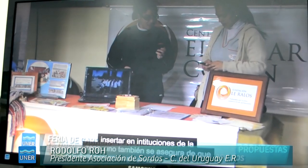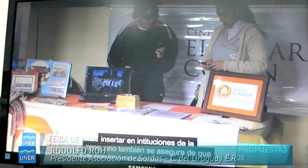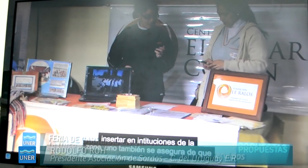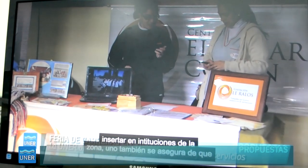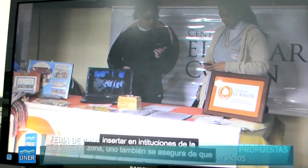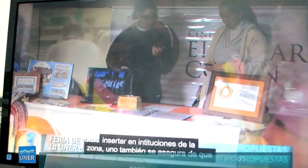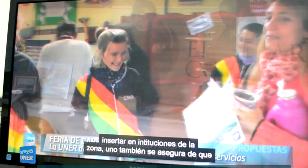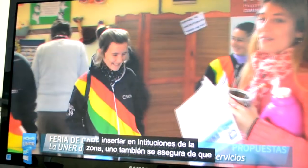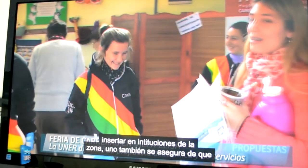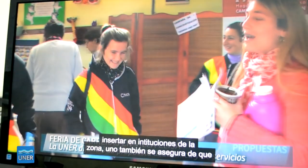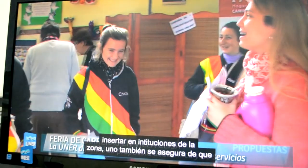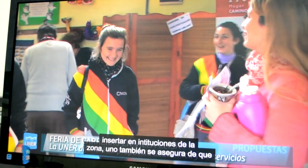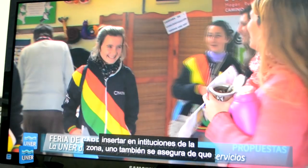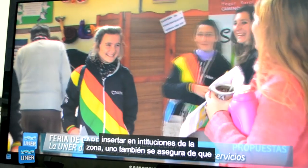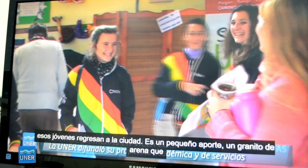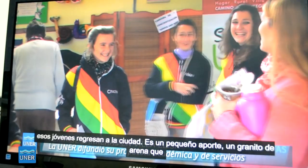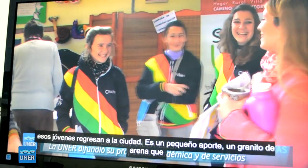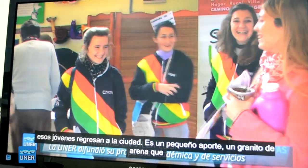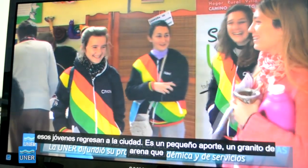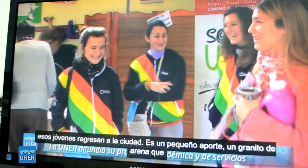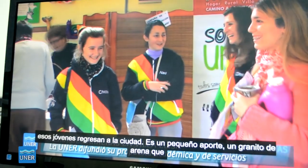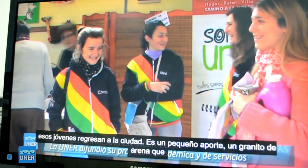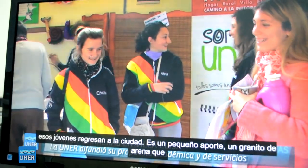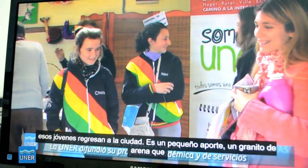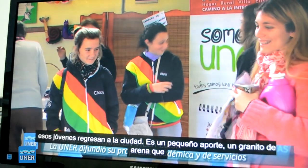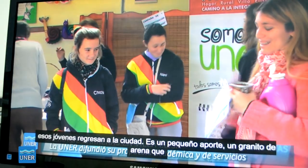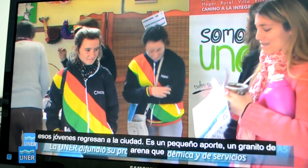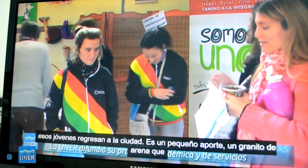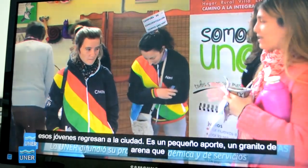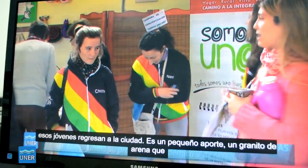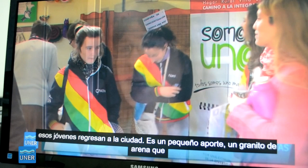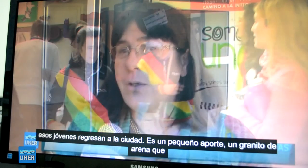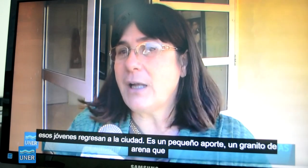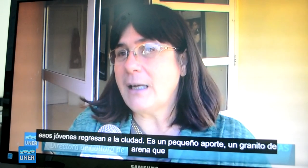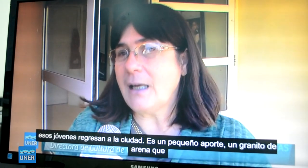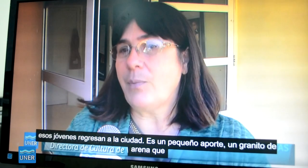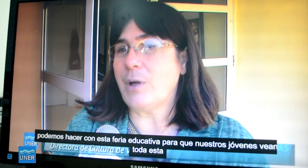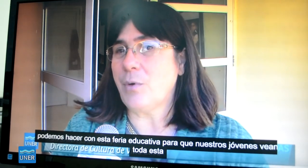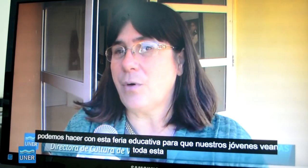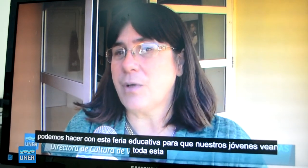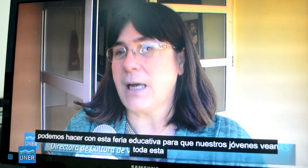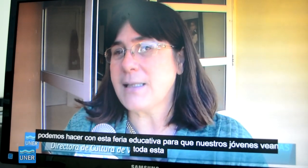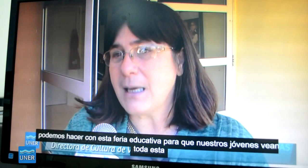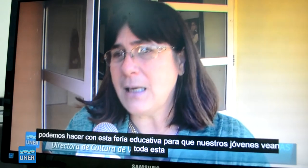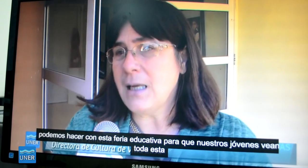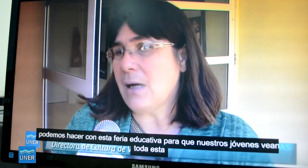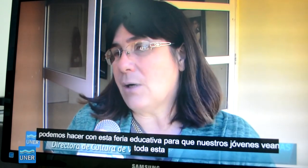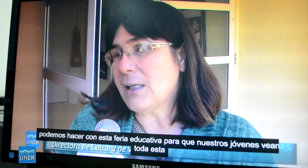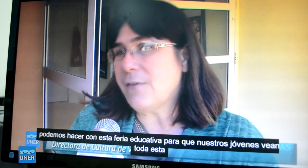subtitulado, el tema a ver si se entiende claramente para la comunidad de